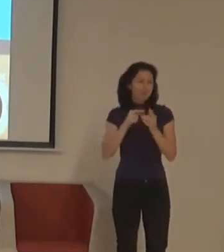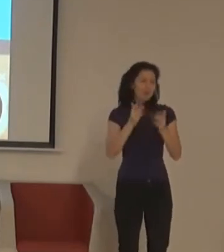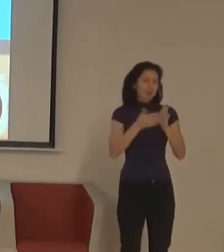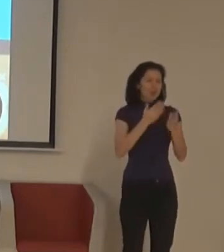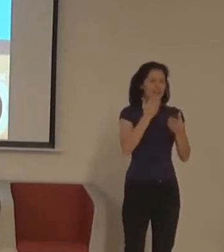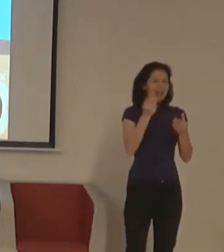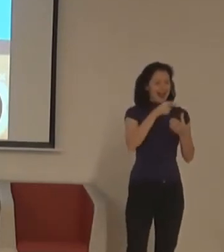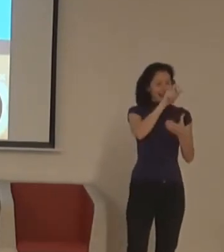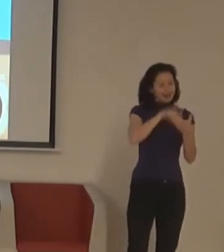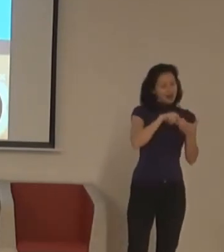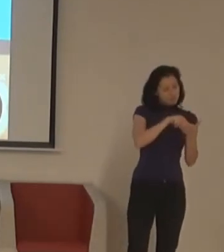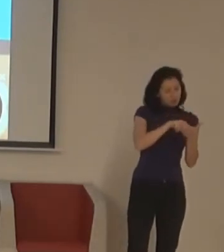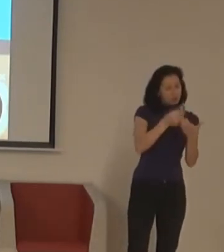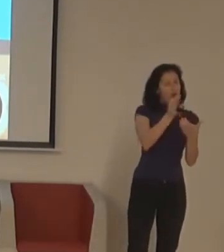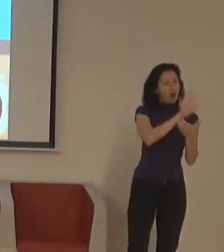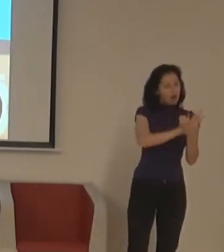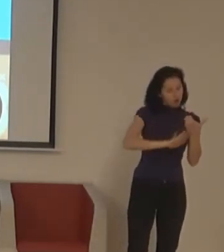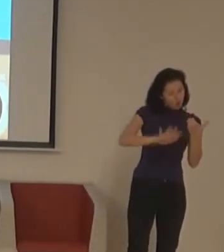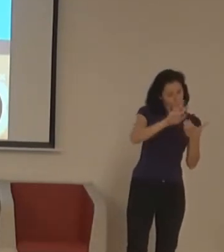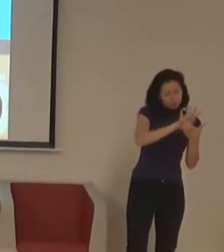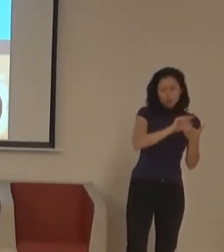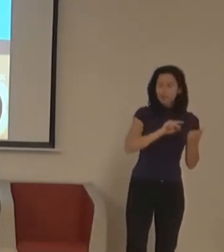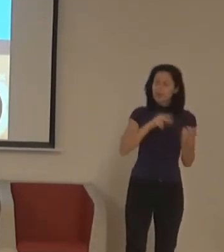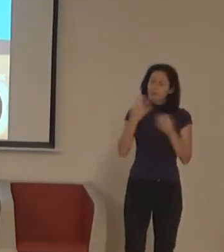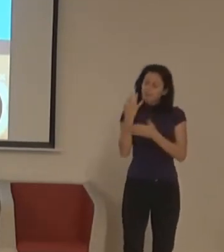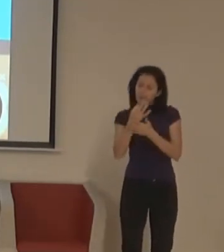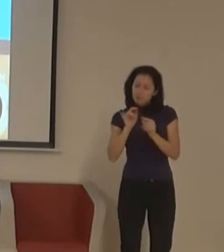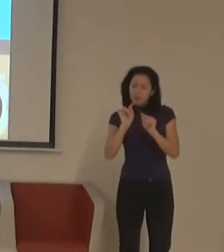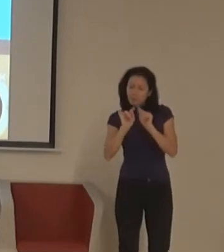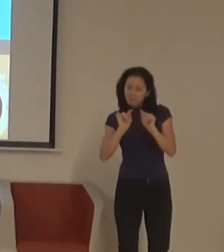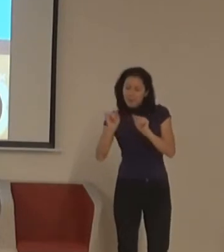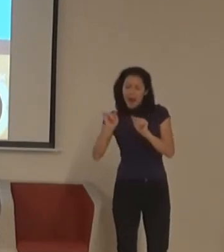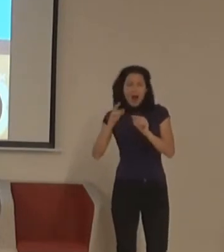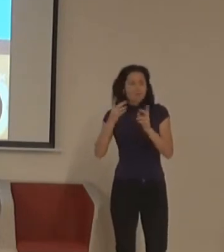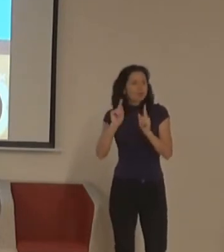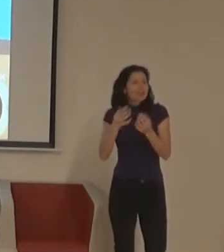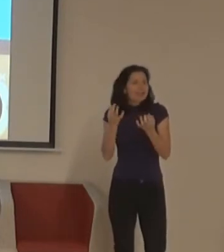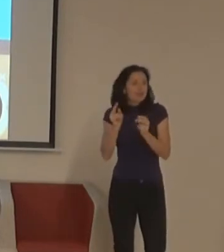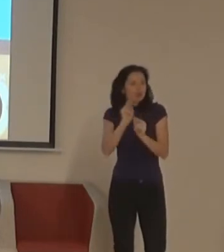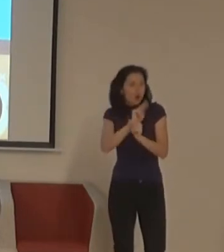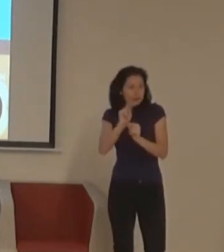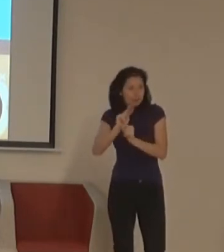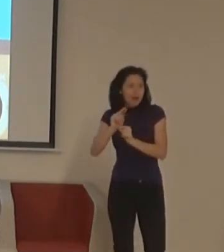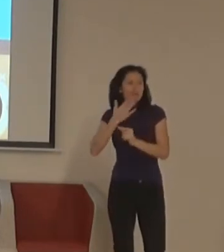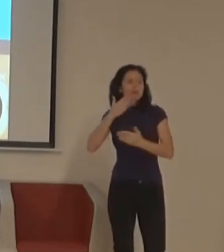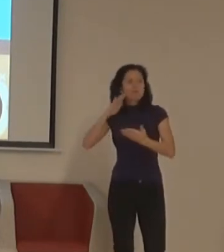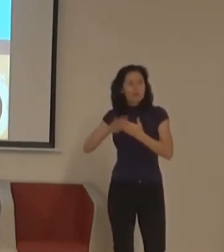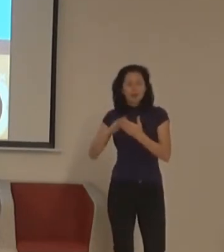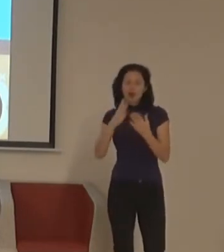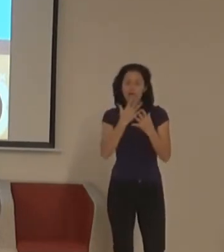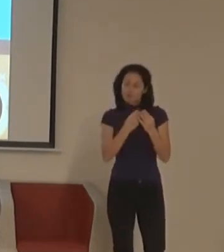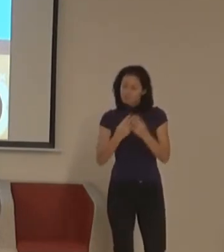až ke konci, museli jste něco dokázat, něco vymyslet, abyste se pročitli až na závěr kapitoli toho příběhu.